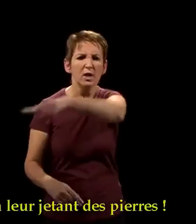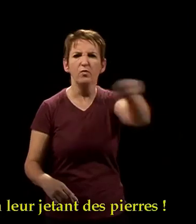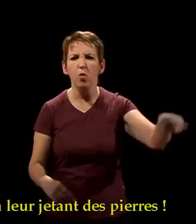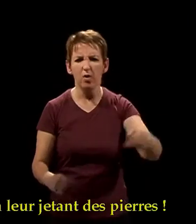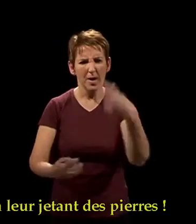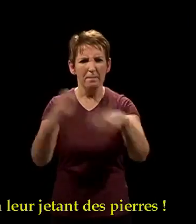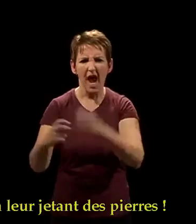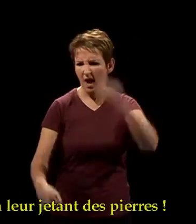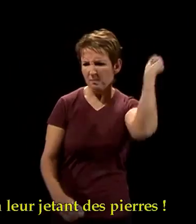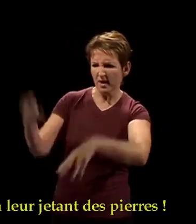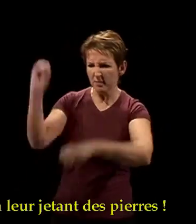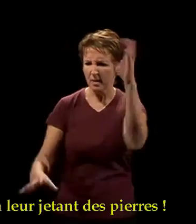» Alors, jetons des pierres,